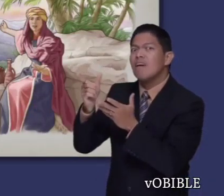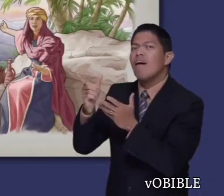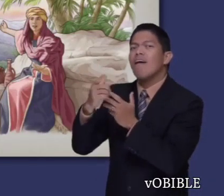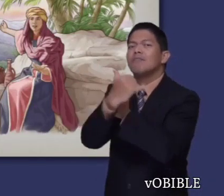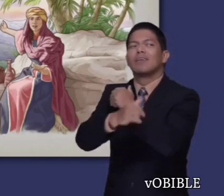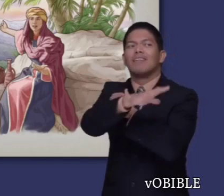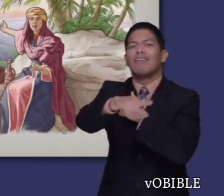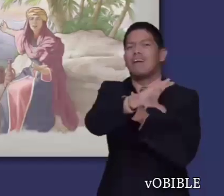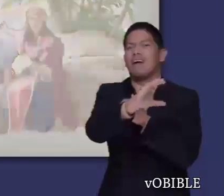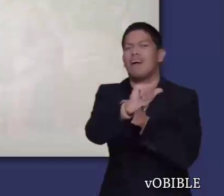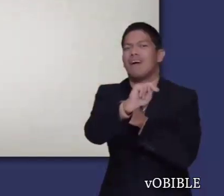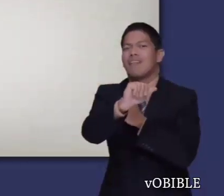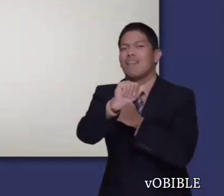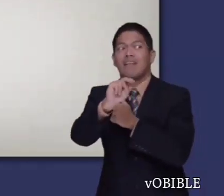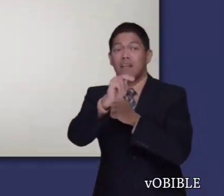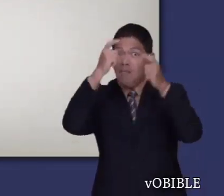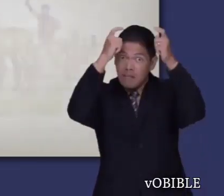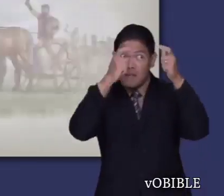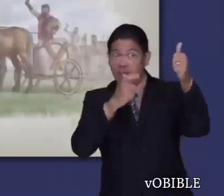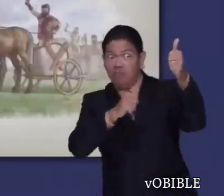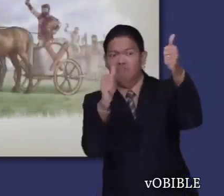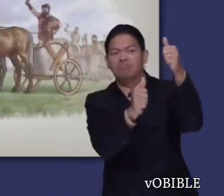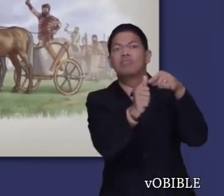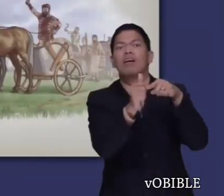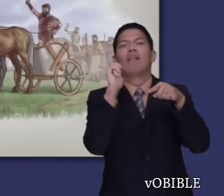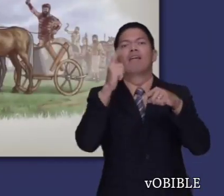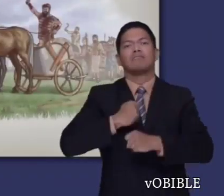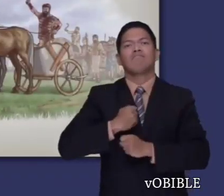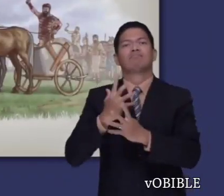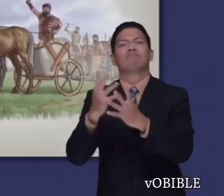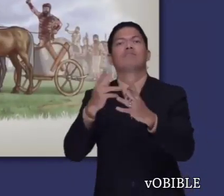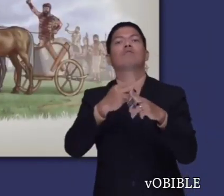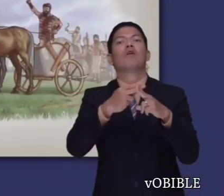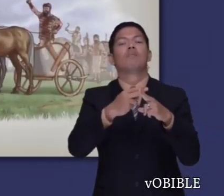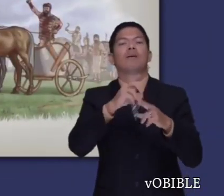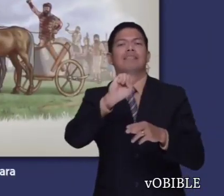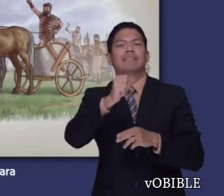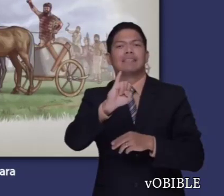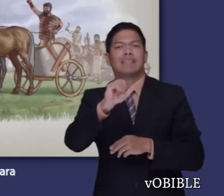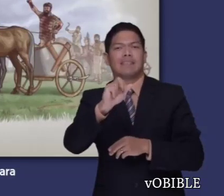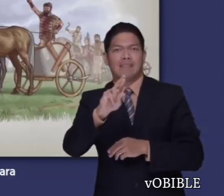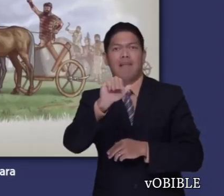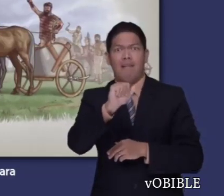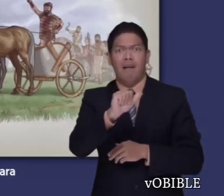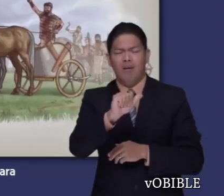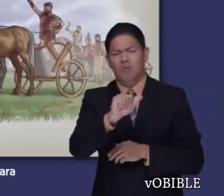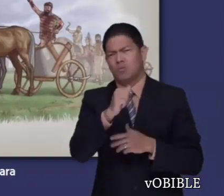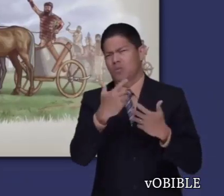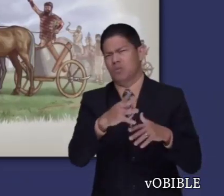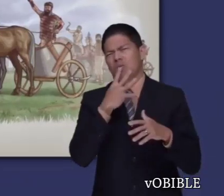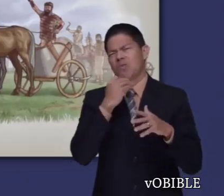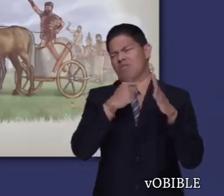Jehová le dará la victoria sobre Císara, el jefe del ejército del rey cananeo Javín, quien estaba haciendo sufrir a